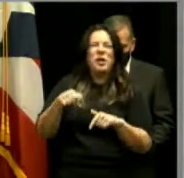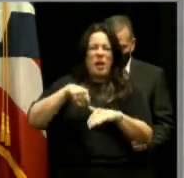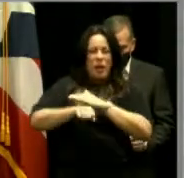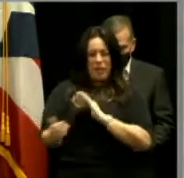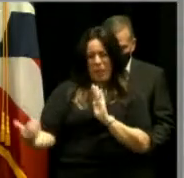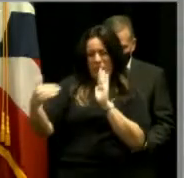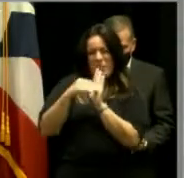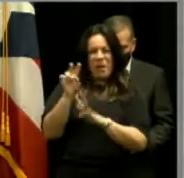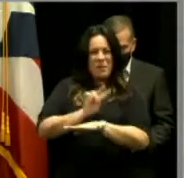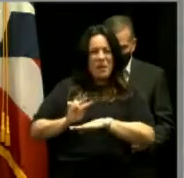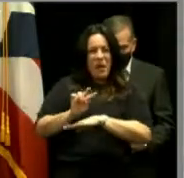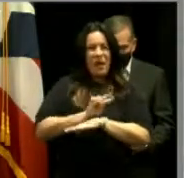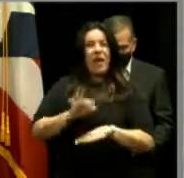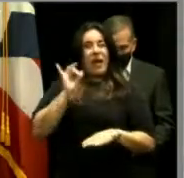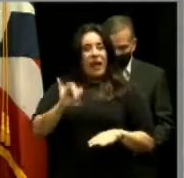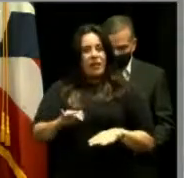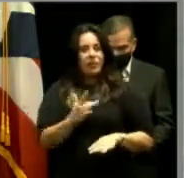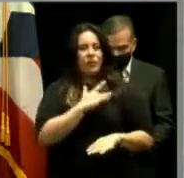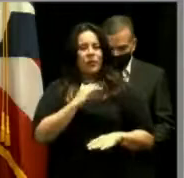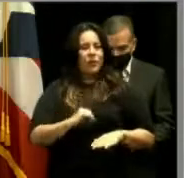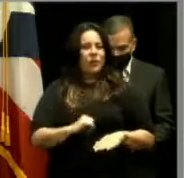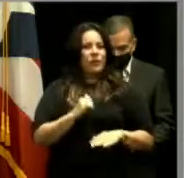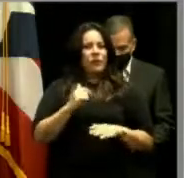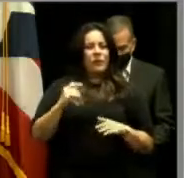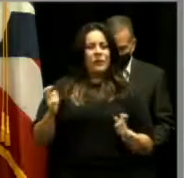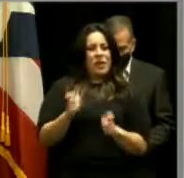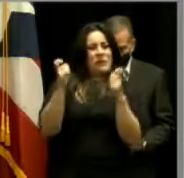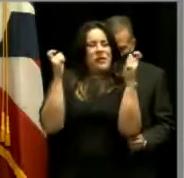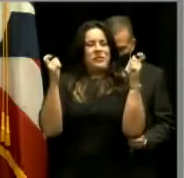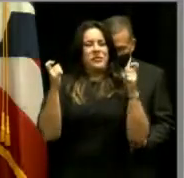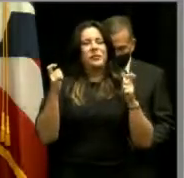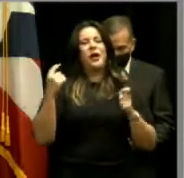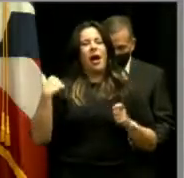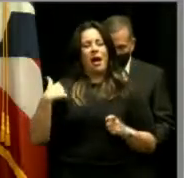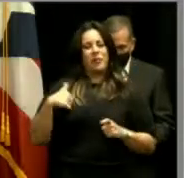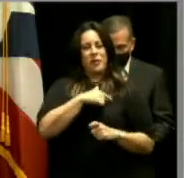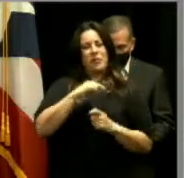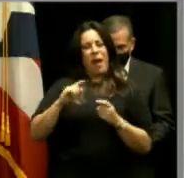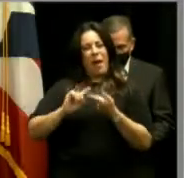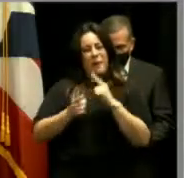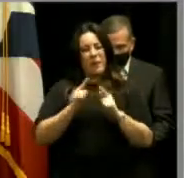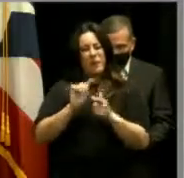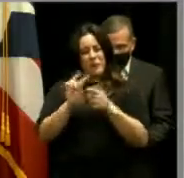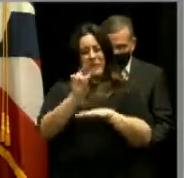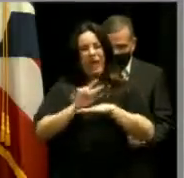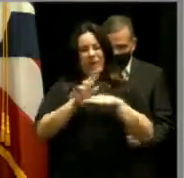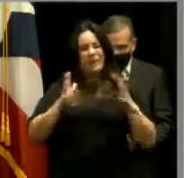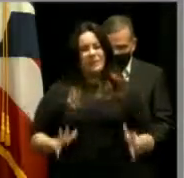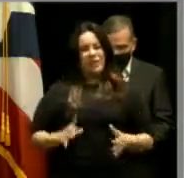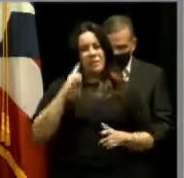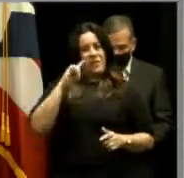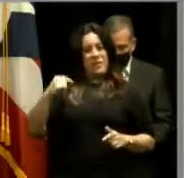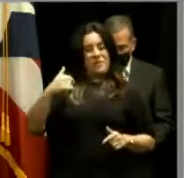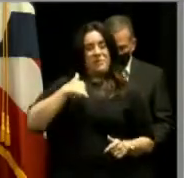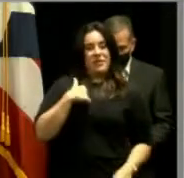nuevamente en Vieques, debe ser motivo de mucha celebración para nuestros amigos viequenses. Así que para mí